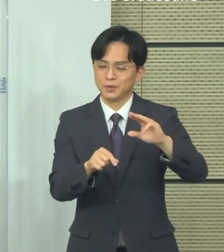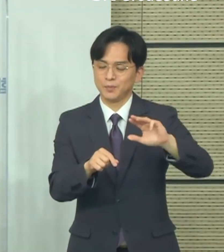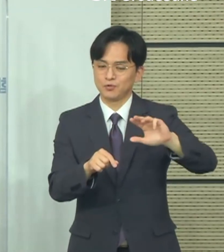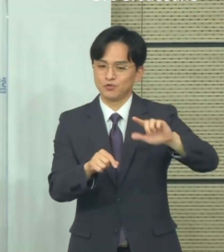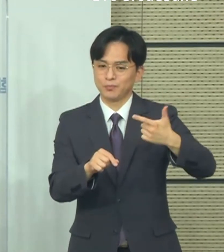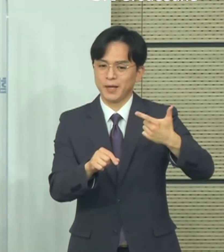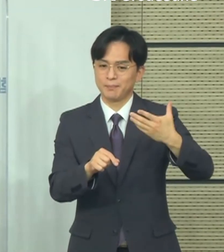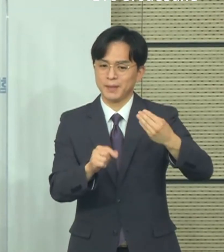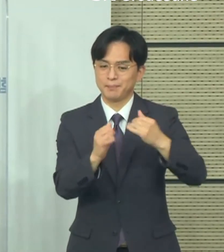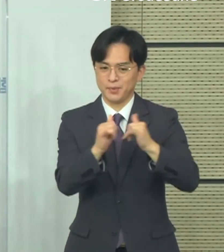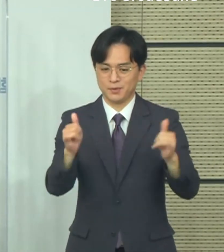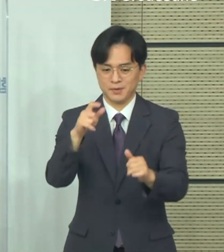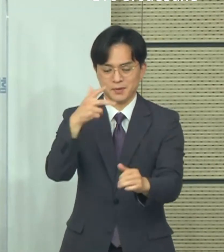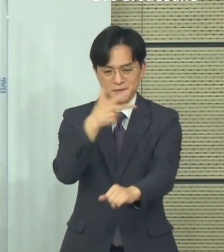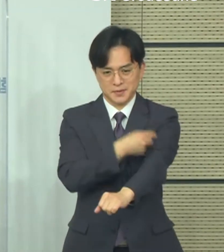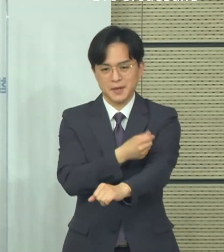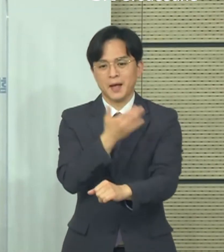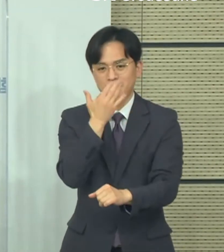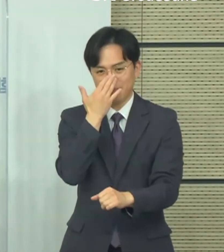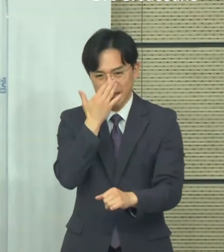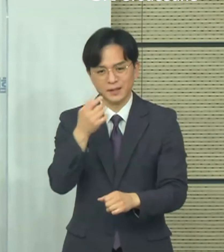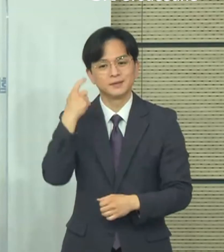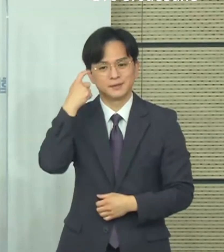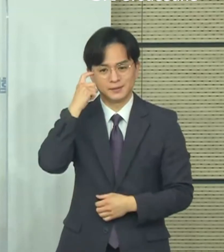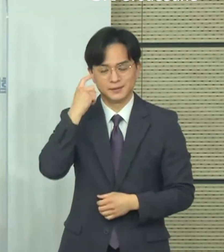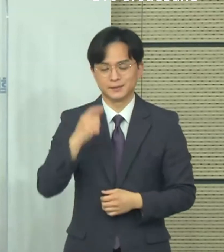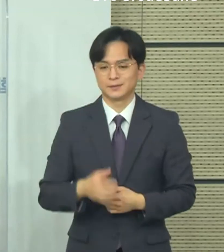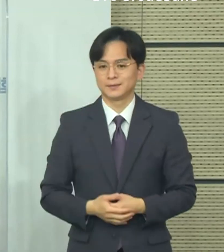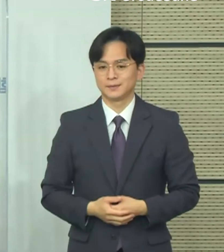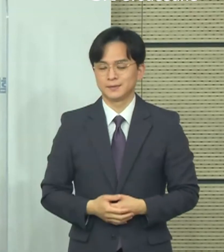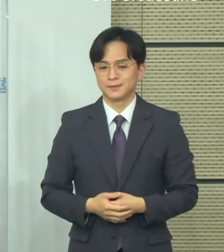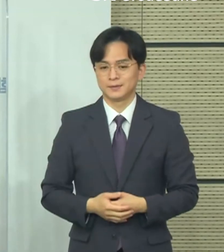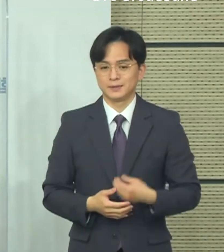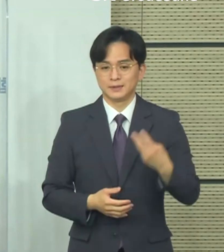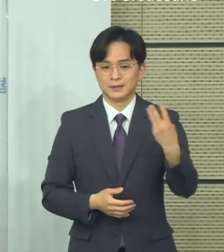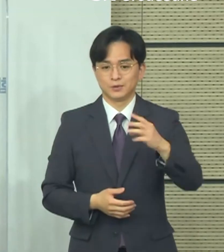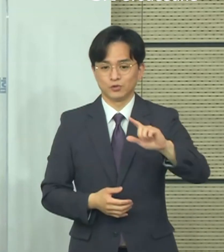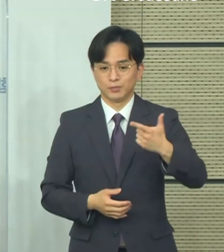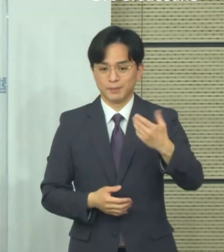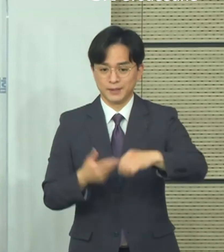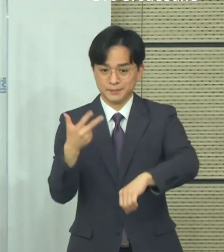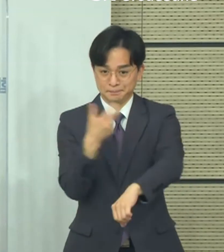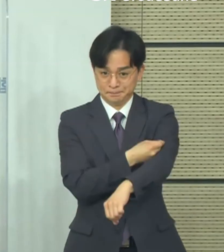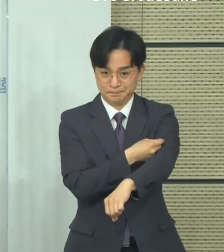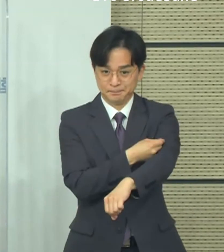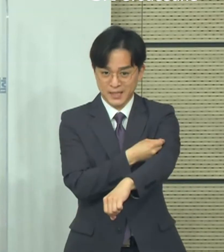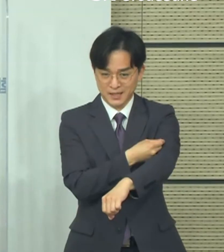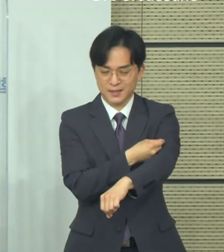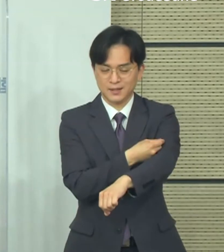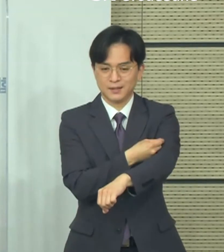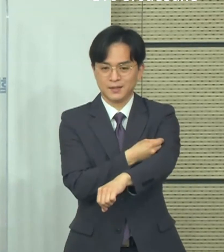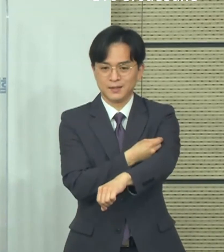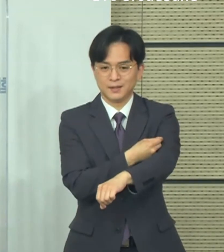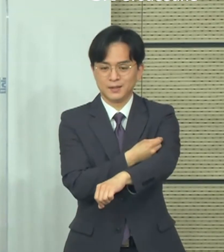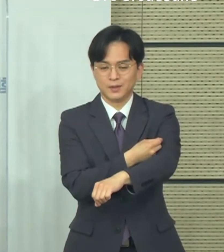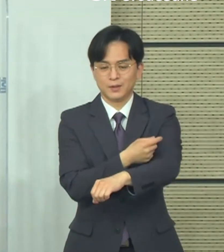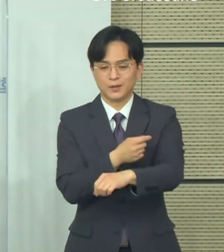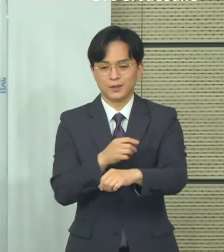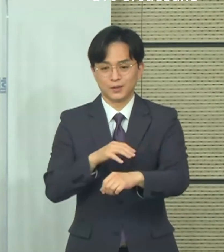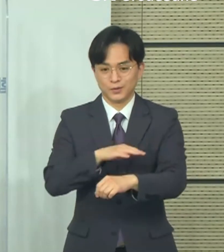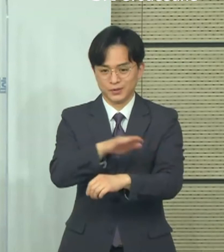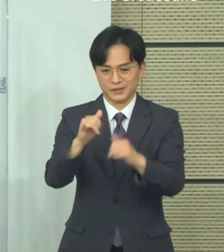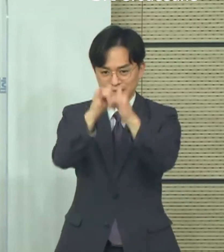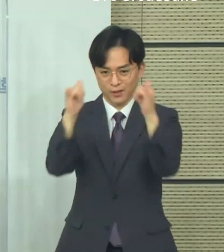무난하게 달성할 것으로 예상을 하고 있습니다. 그렇게 되면 좀 더 우리가 여유로운